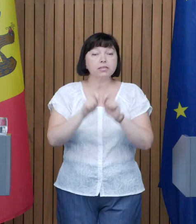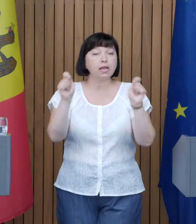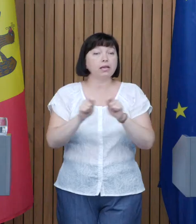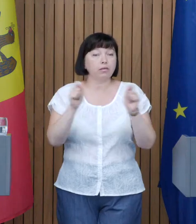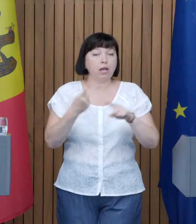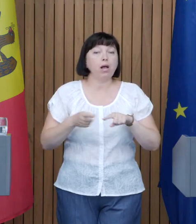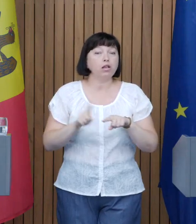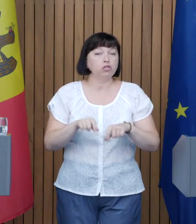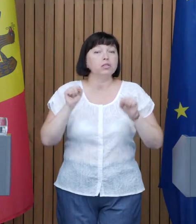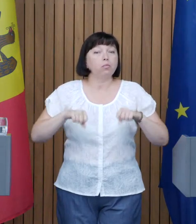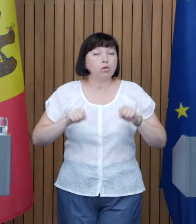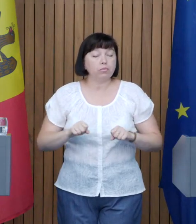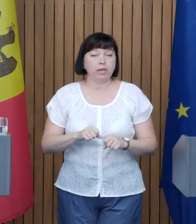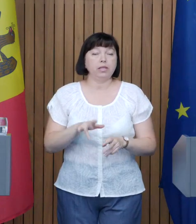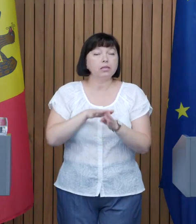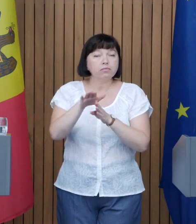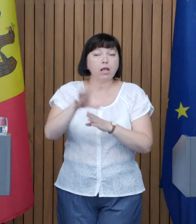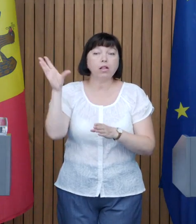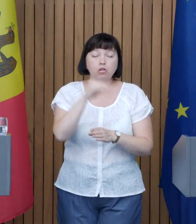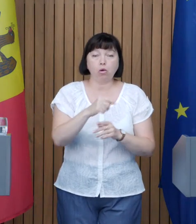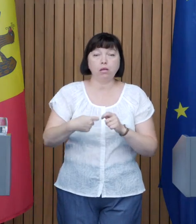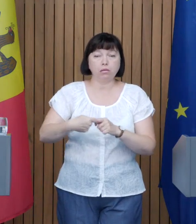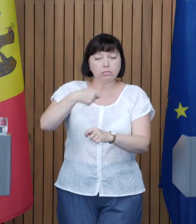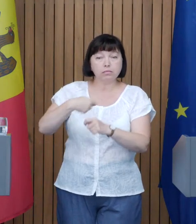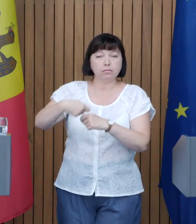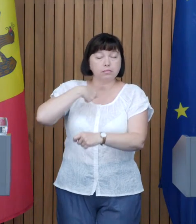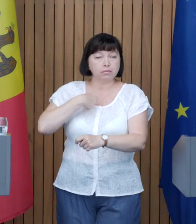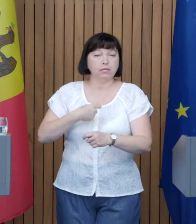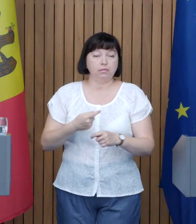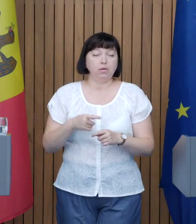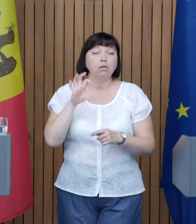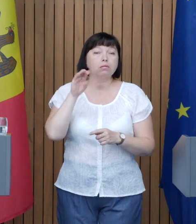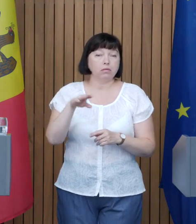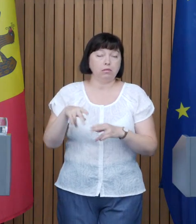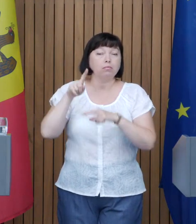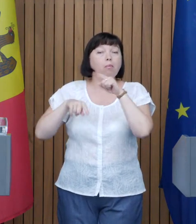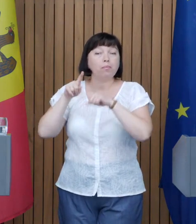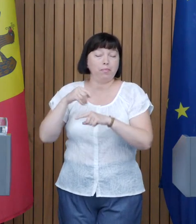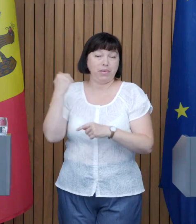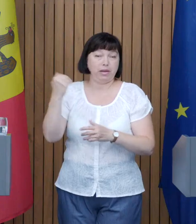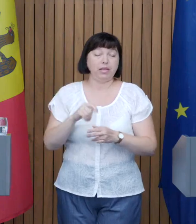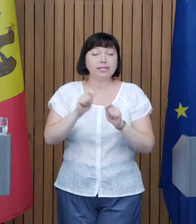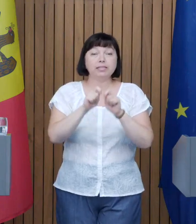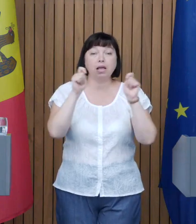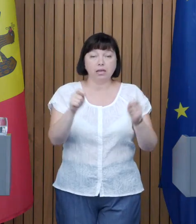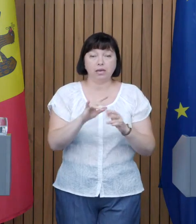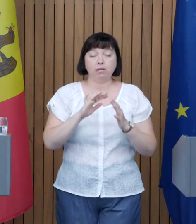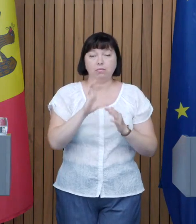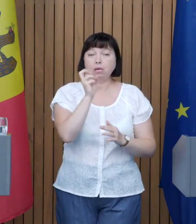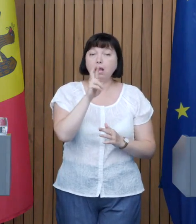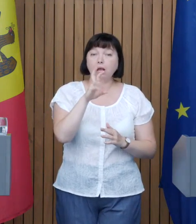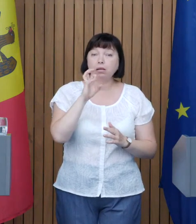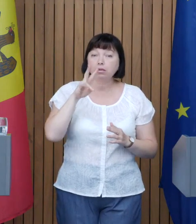aceste oportunități Să facem față la solicitările care vin din partea părinților Să creăm creșe